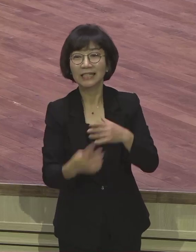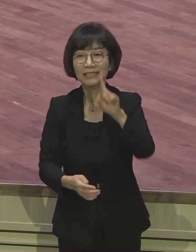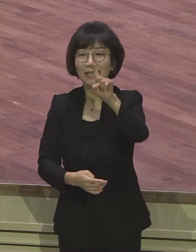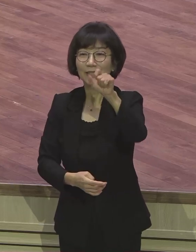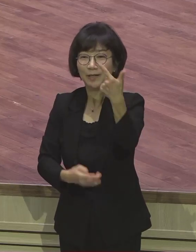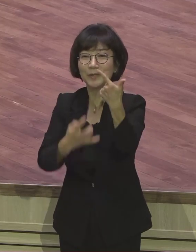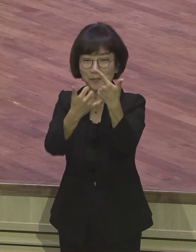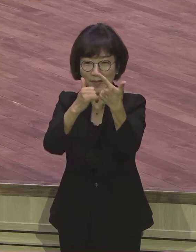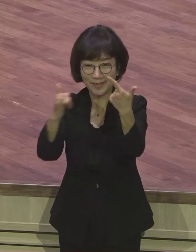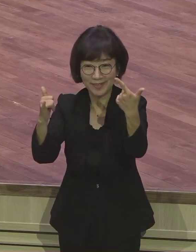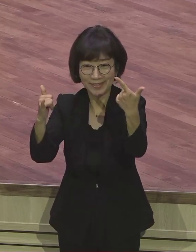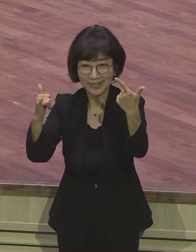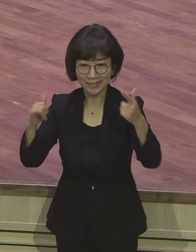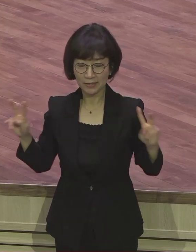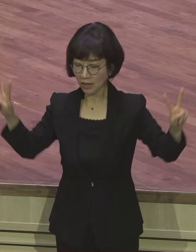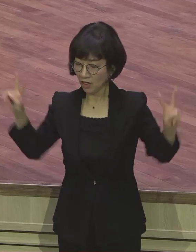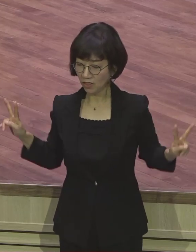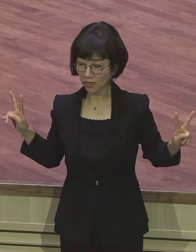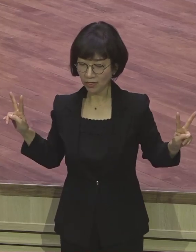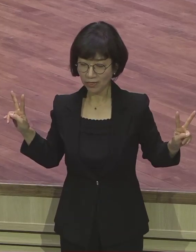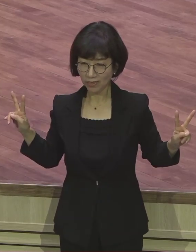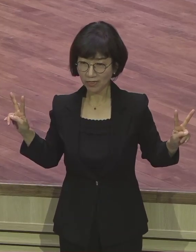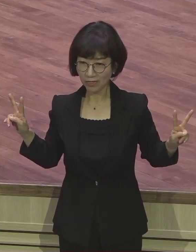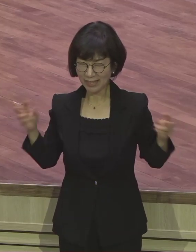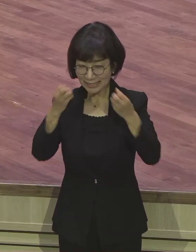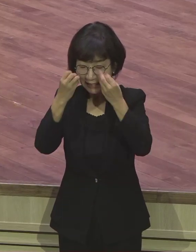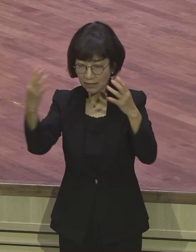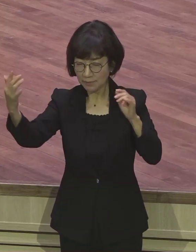바울이 만나는 거예요. 매일 만나는 겁니다. 새로운 사람들을.